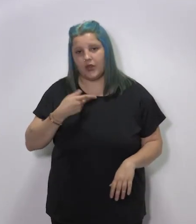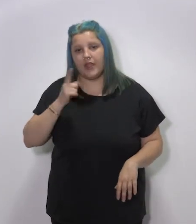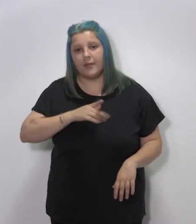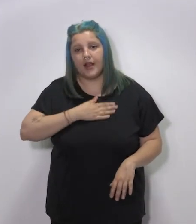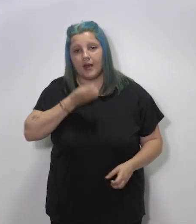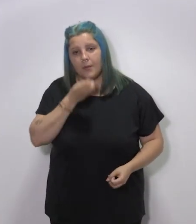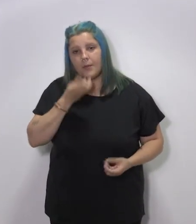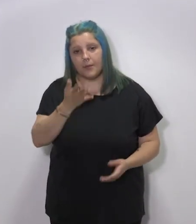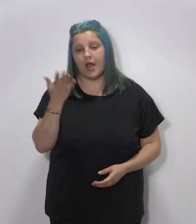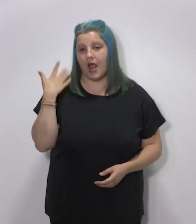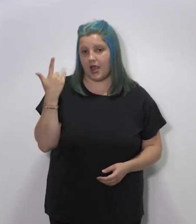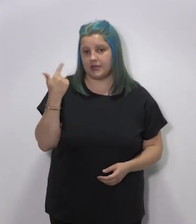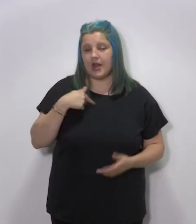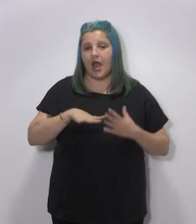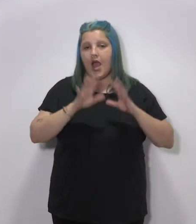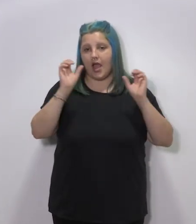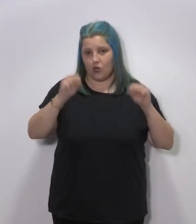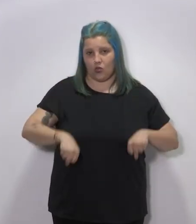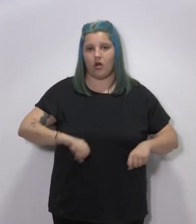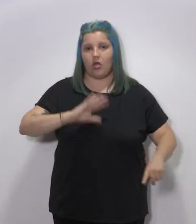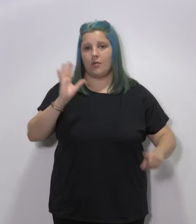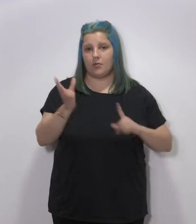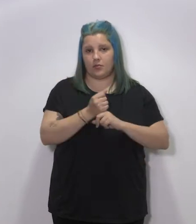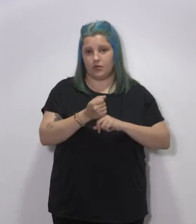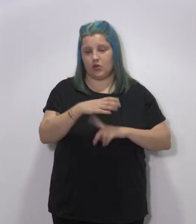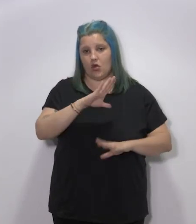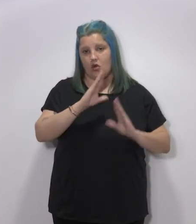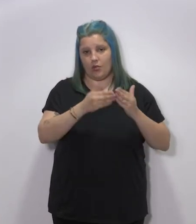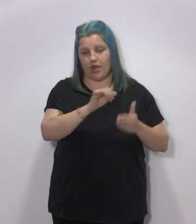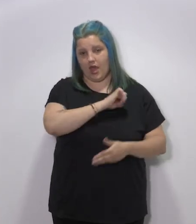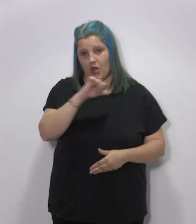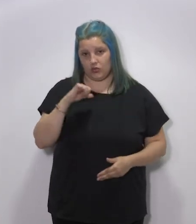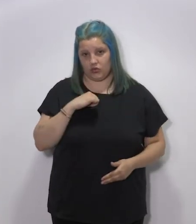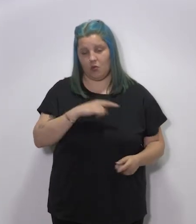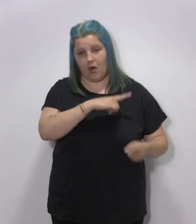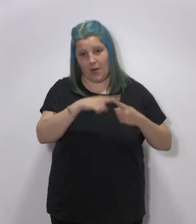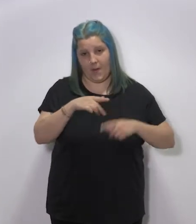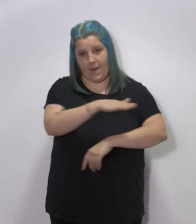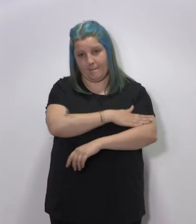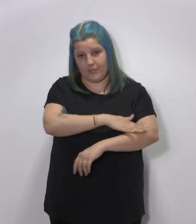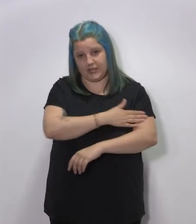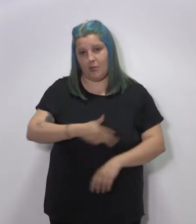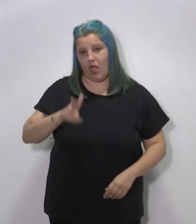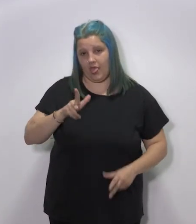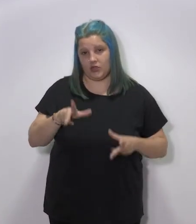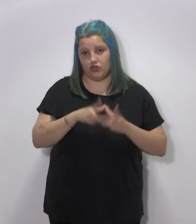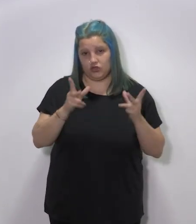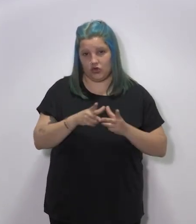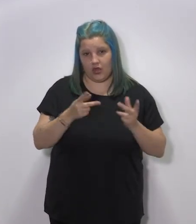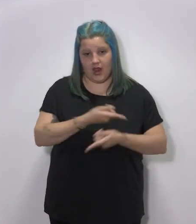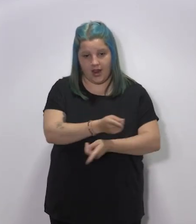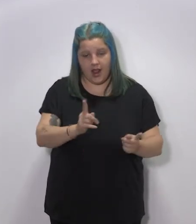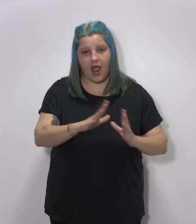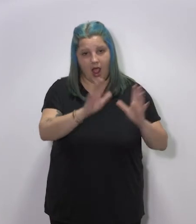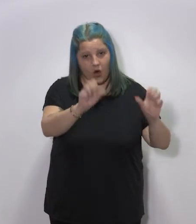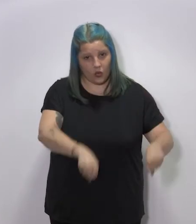señalar que en el día de ayer se alcanzó un acuerdo por parte de las comunidades autónomas y el Ministerio